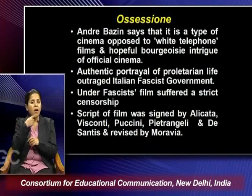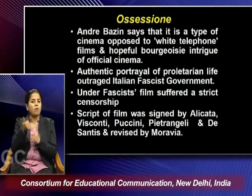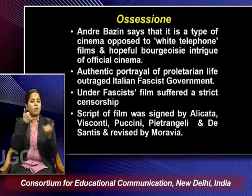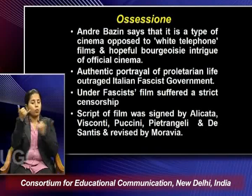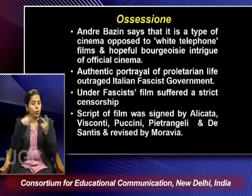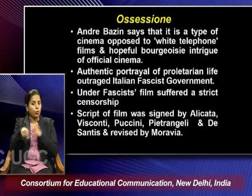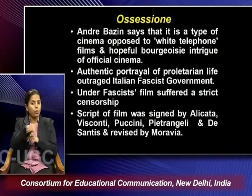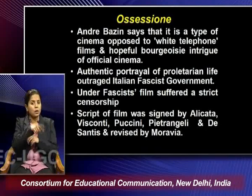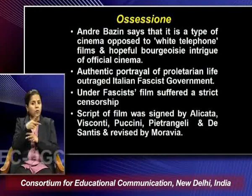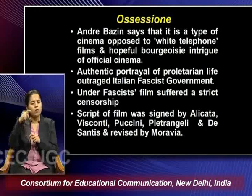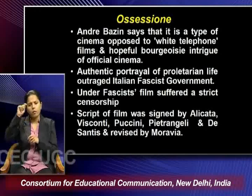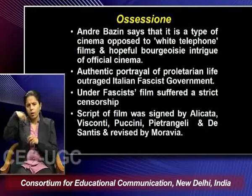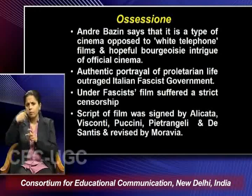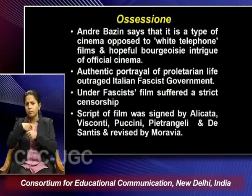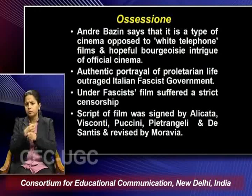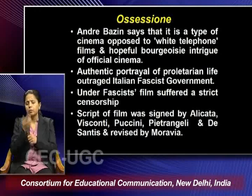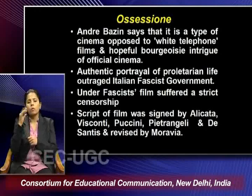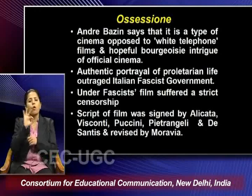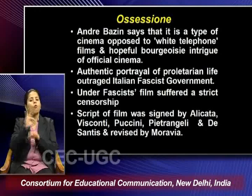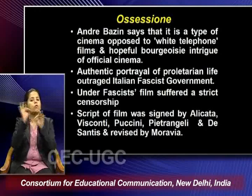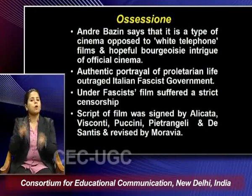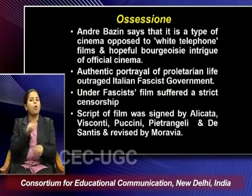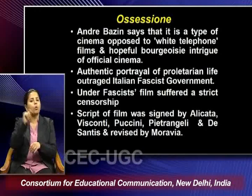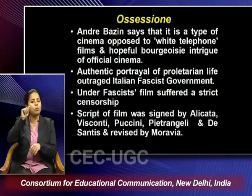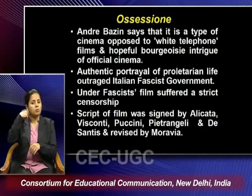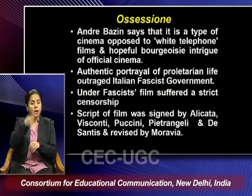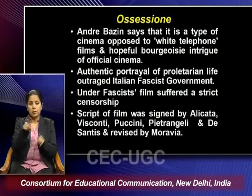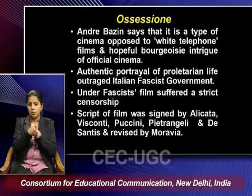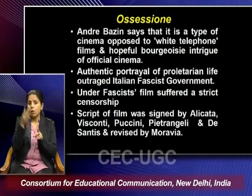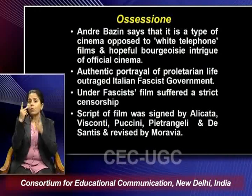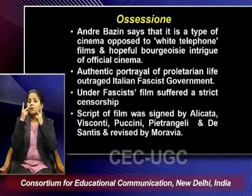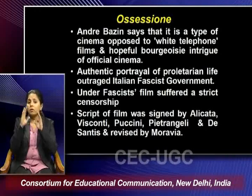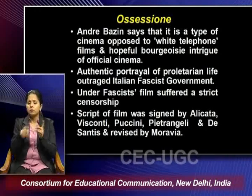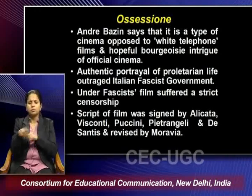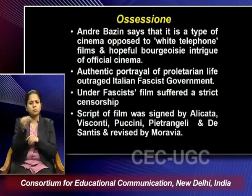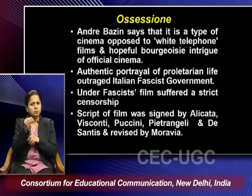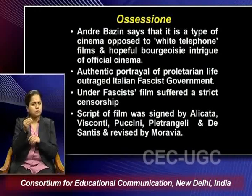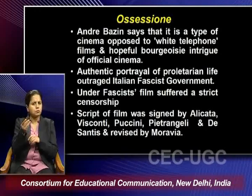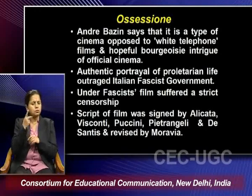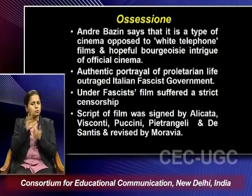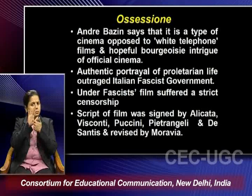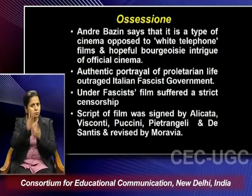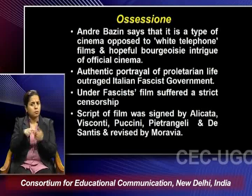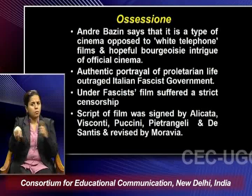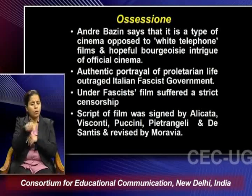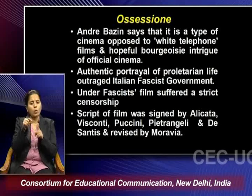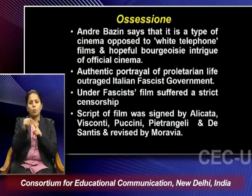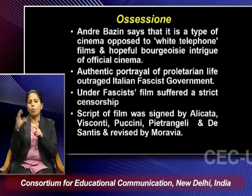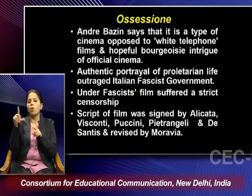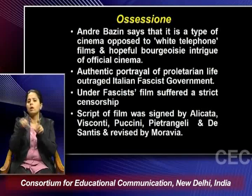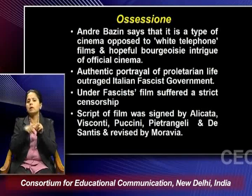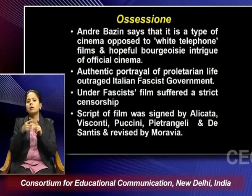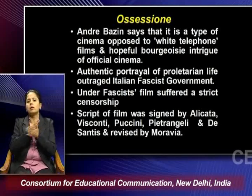bourgeoisie intrigues of the official cinema. And it was also seen as some sort of an authentic portrayal of the pluritarian life